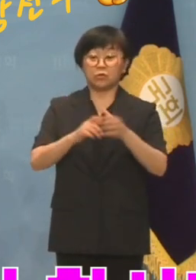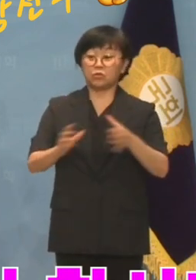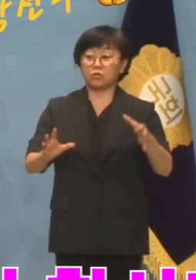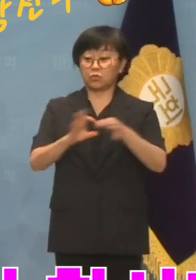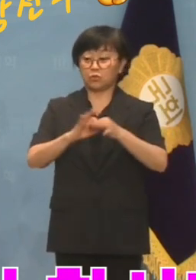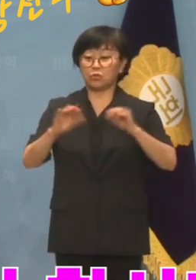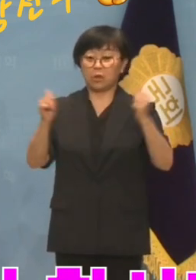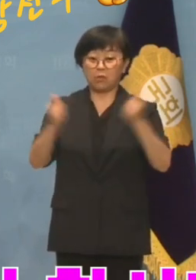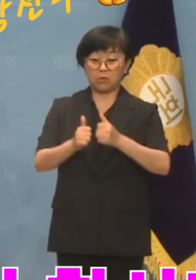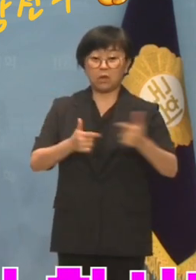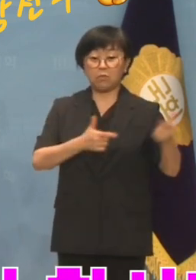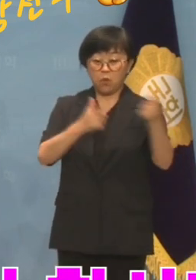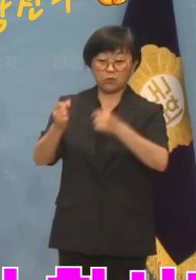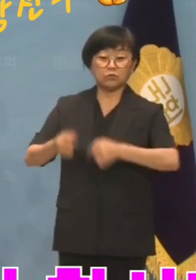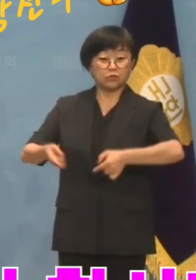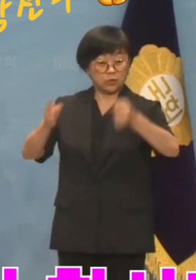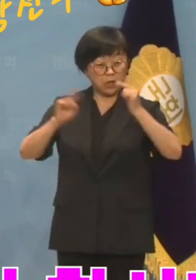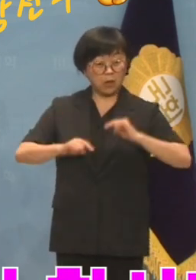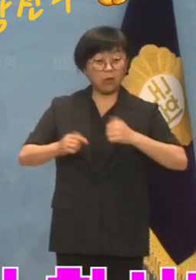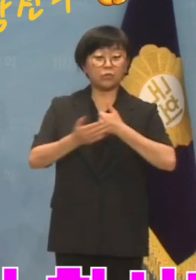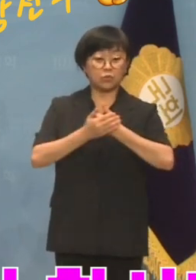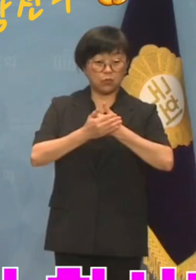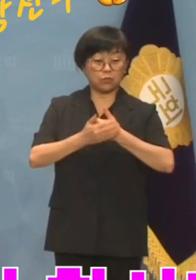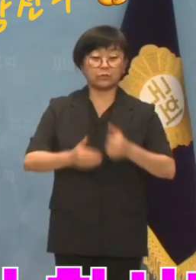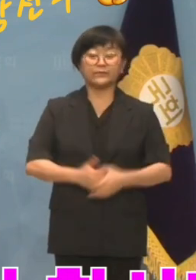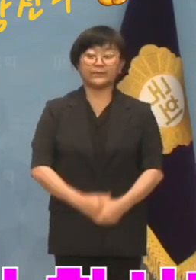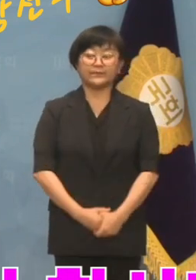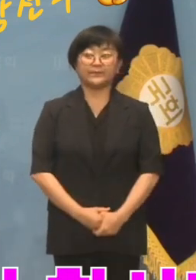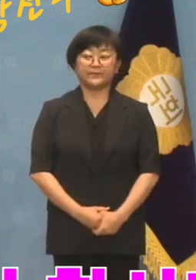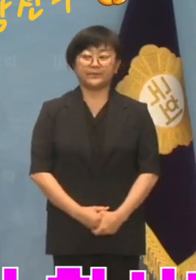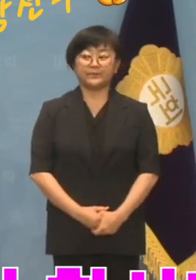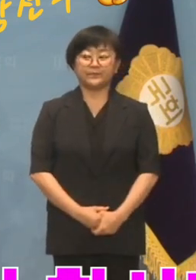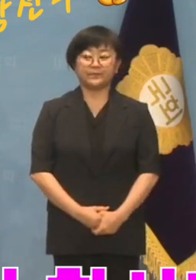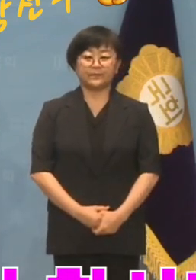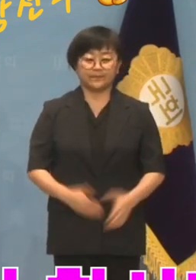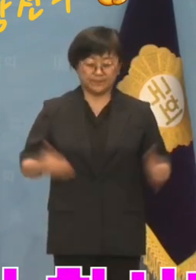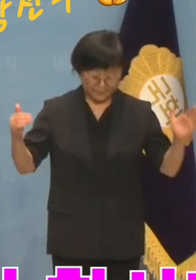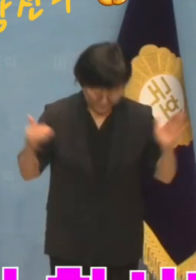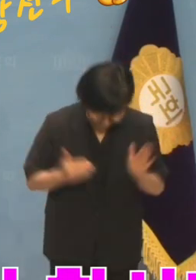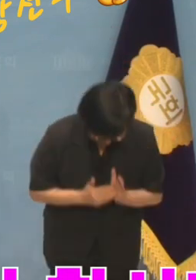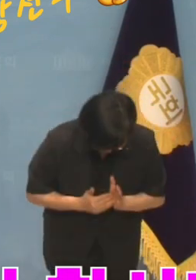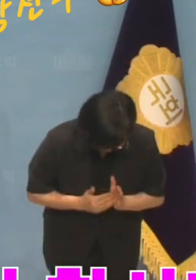소속 의원에 대한 전수조사에 협조하십시오. 이상입니다. 고맙습니다.